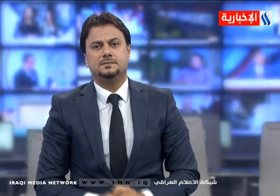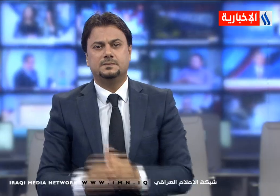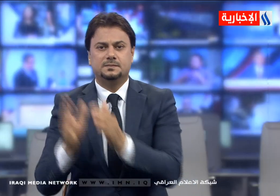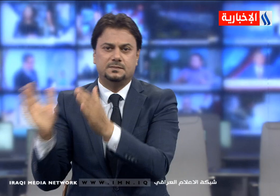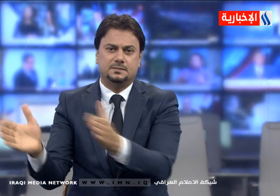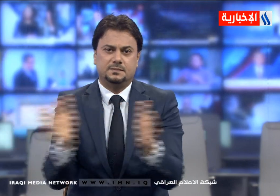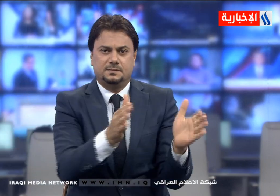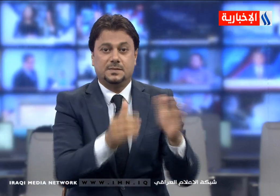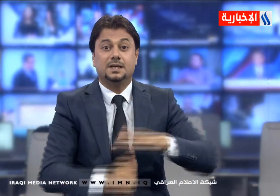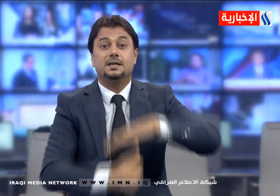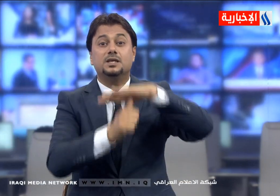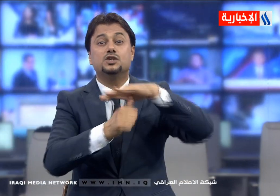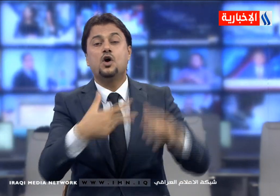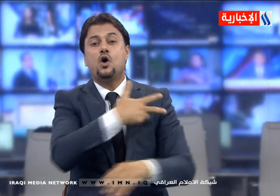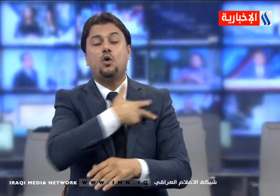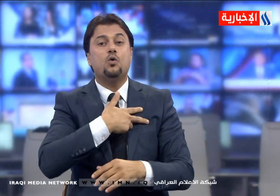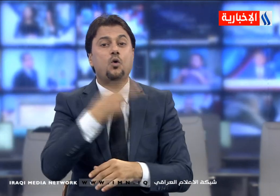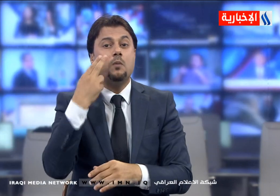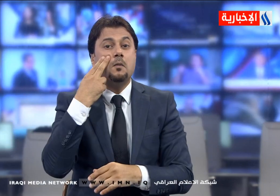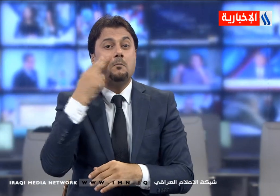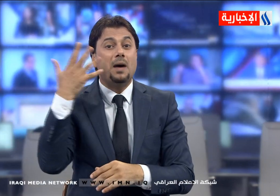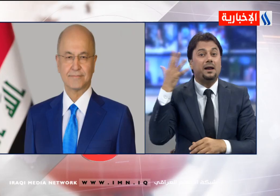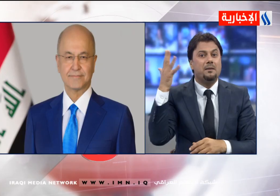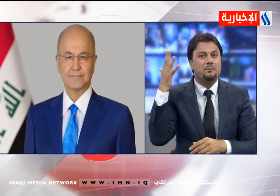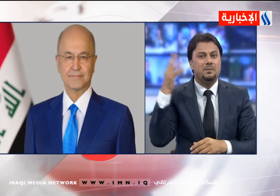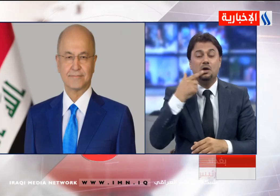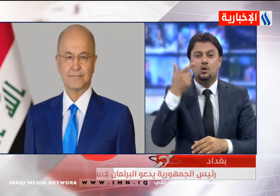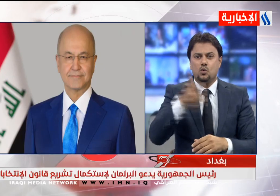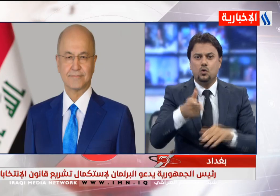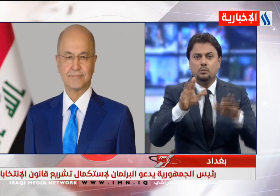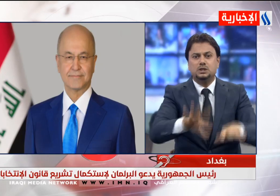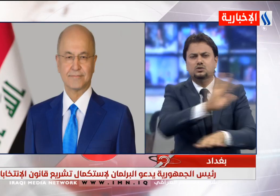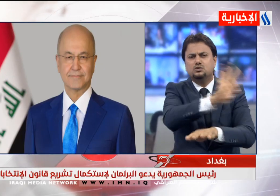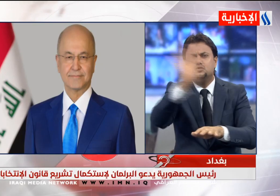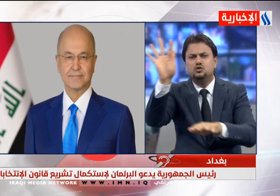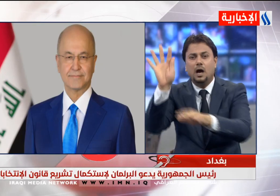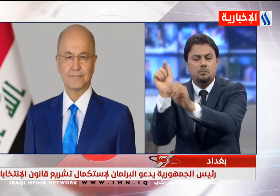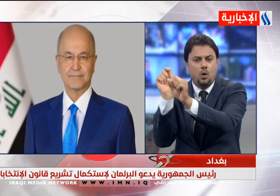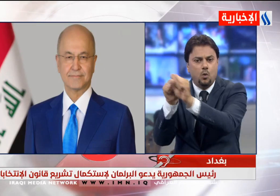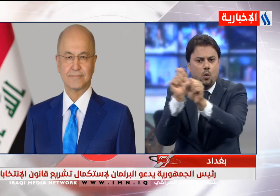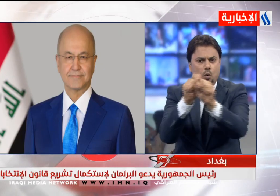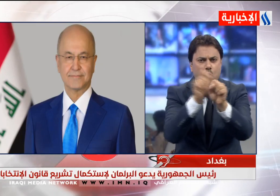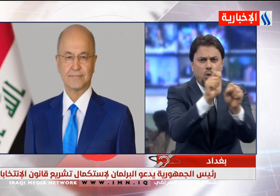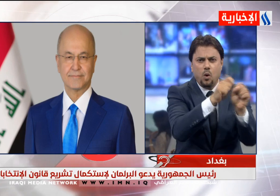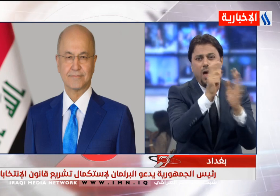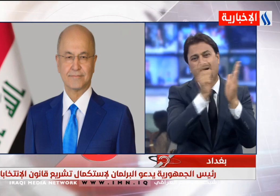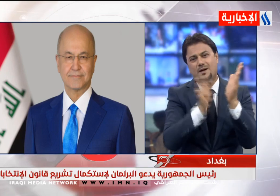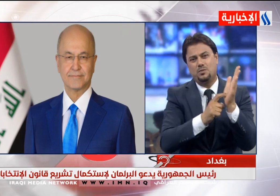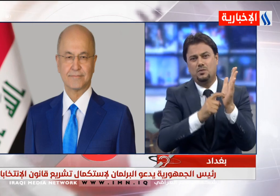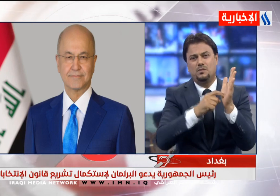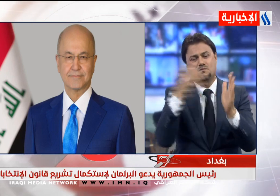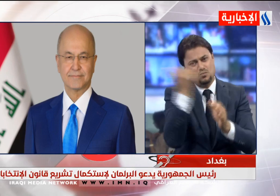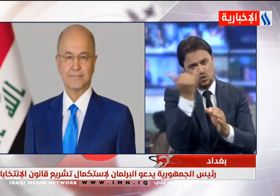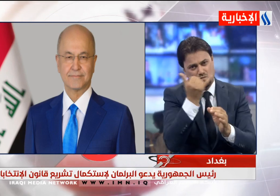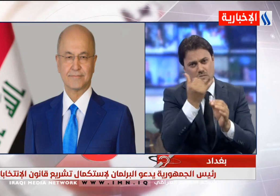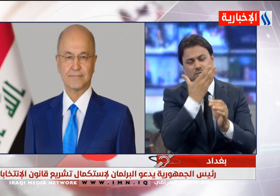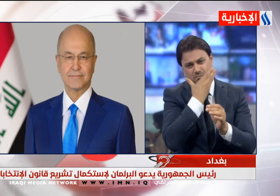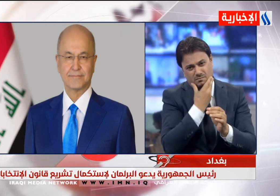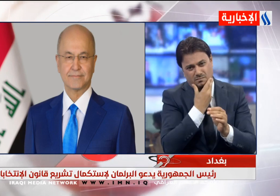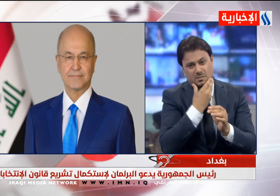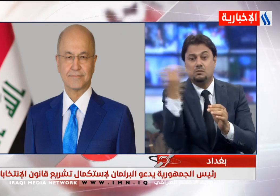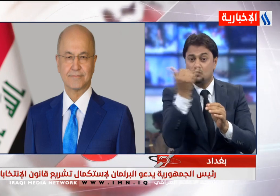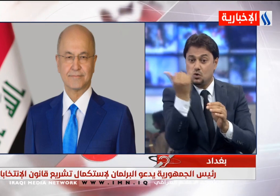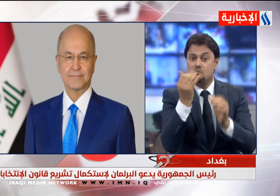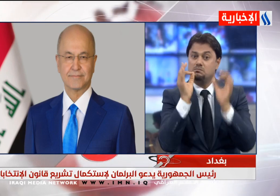رئيس الجمهورية برهم صالح ضع مجلس النواب إلى مناقشة وإقرار مشاريع القوانين المهمة وقال